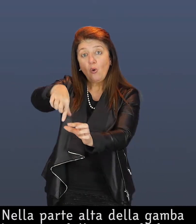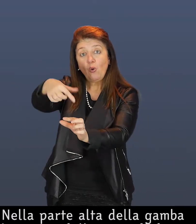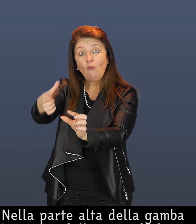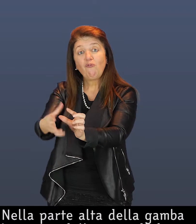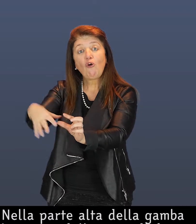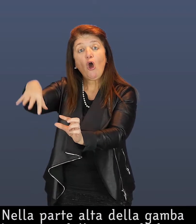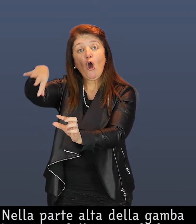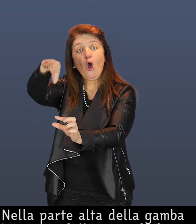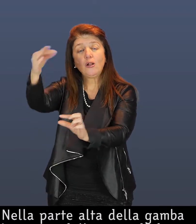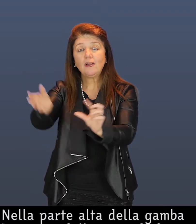bronzo dorato